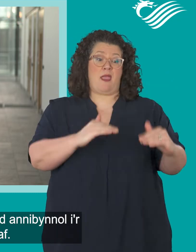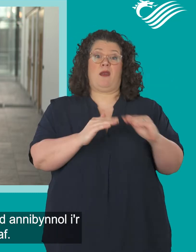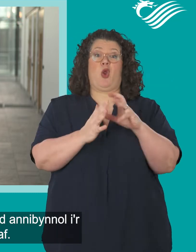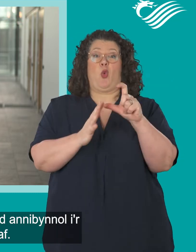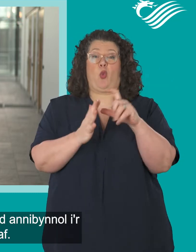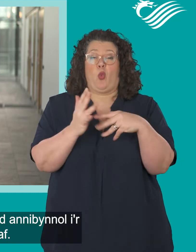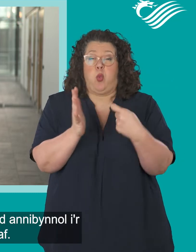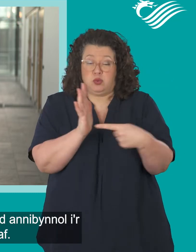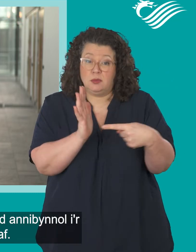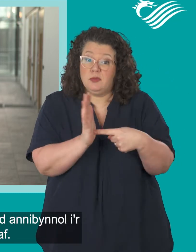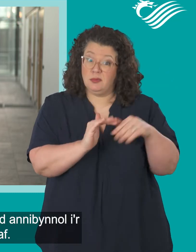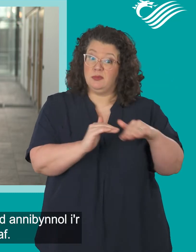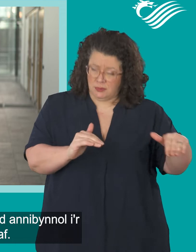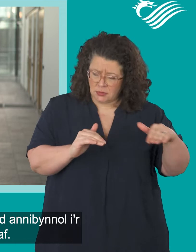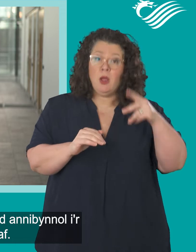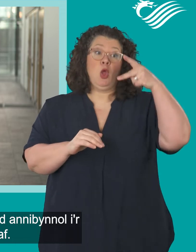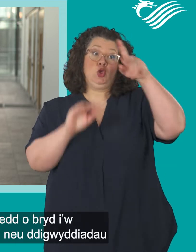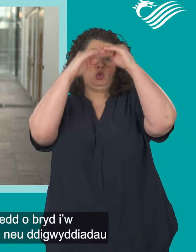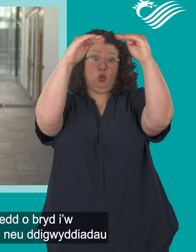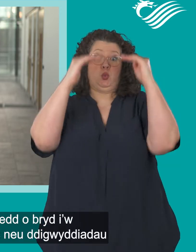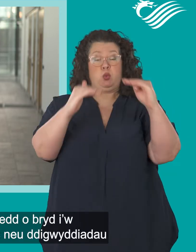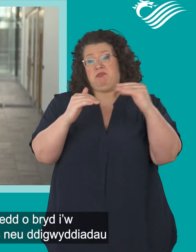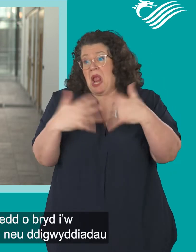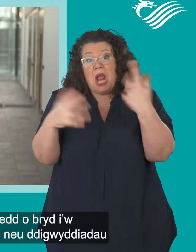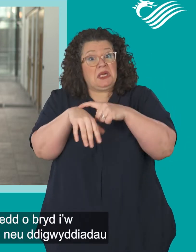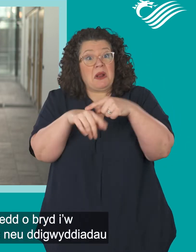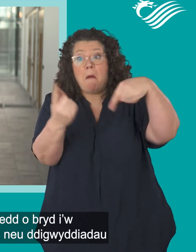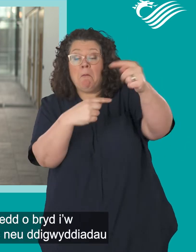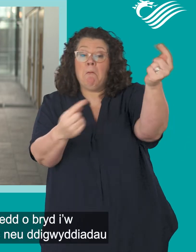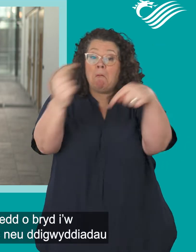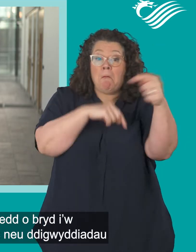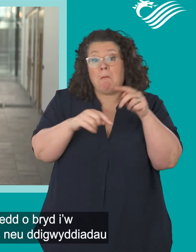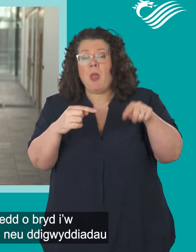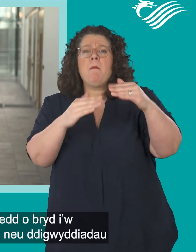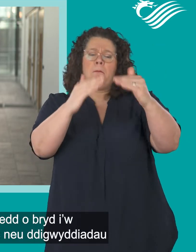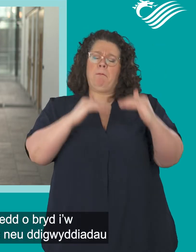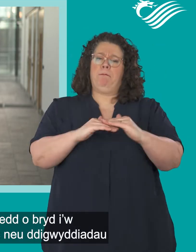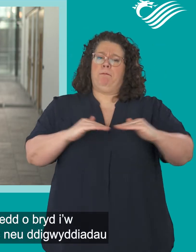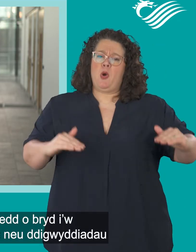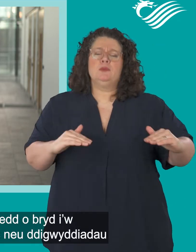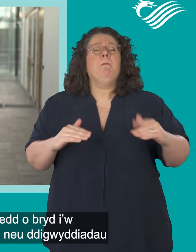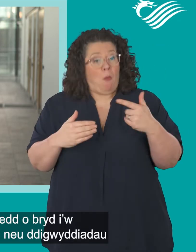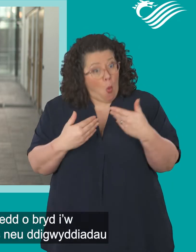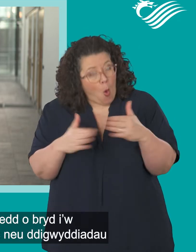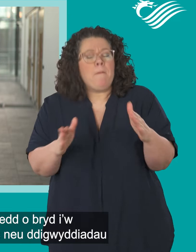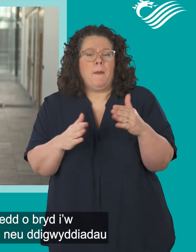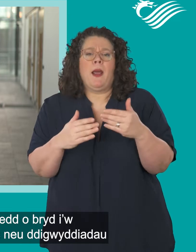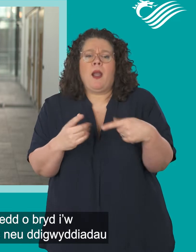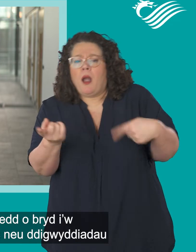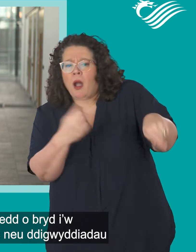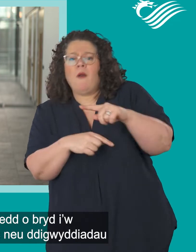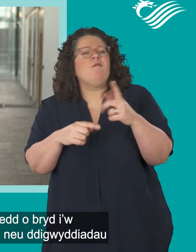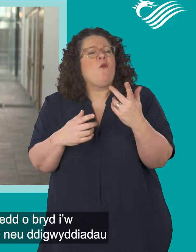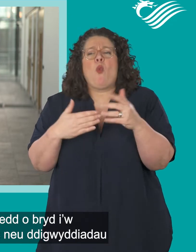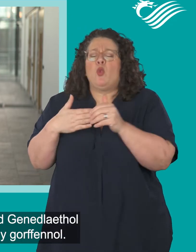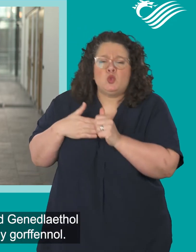gan y cyhoedd fy nediad anibynnol i'r ddwy lefel uchaf. Mae'r Cŵrt ar agor i'r cyhoedd o bryd i'w gilydd at ddibynion teithiau tywys